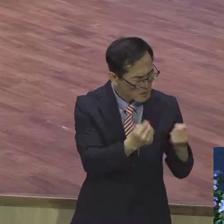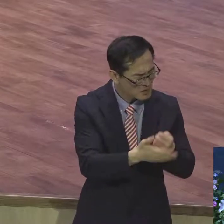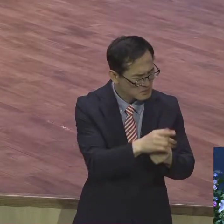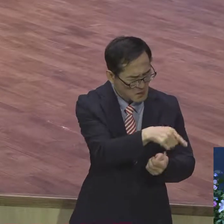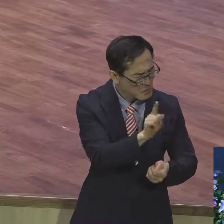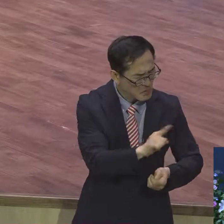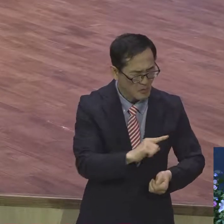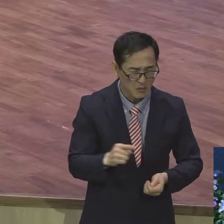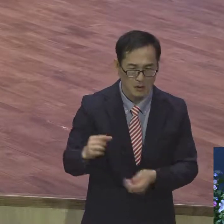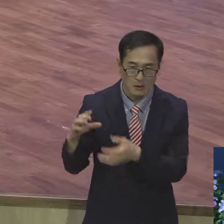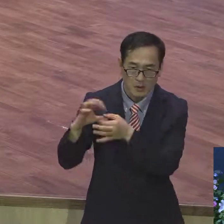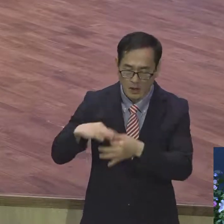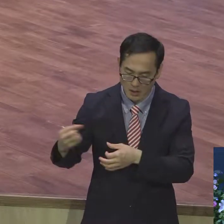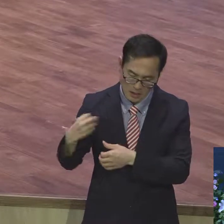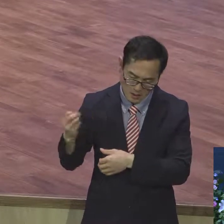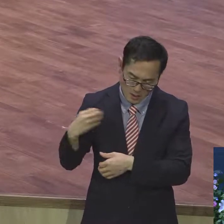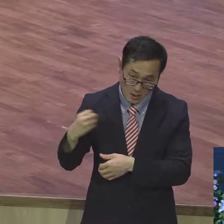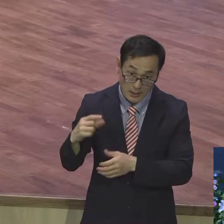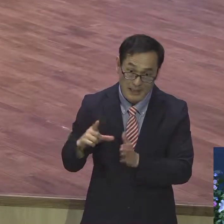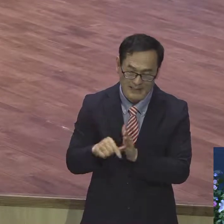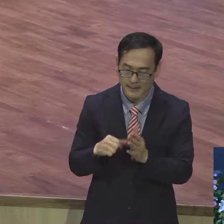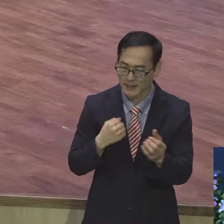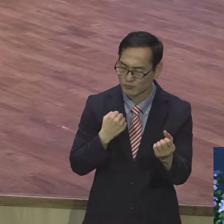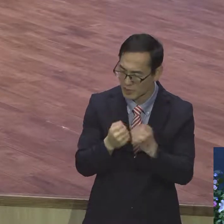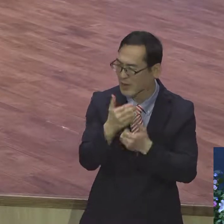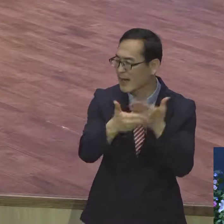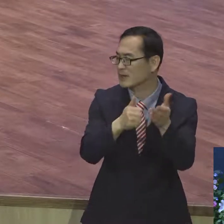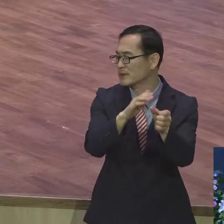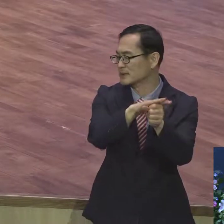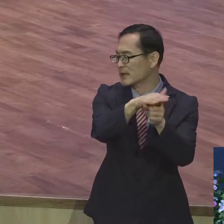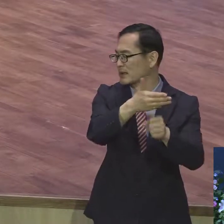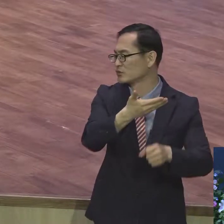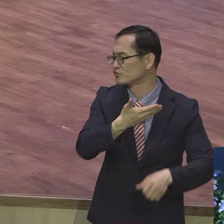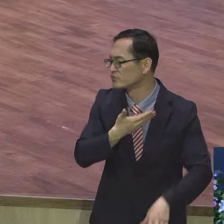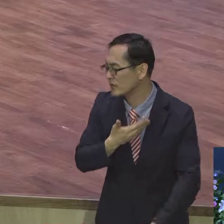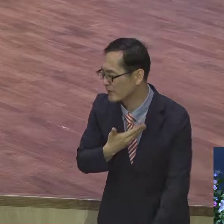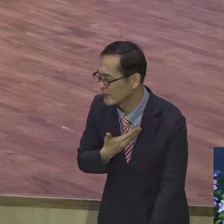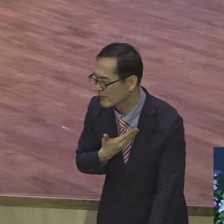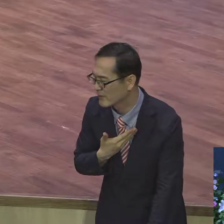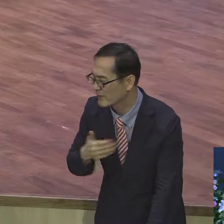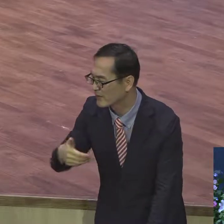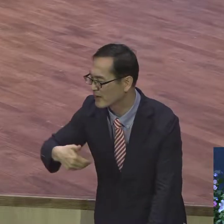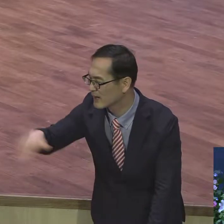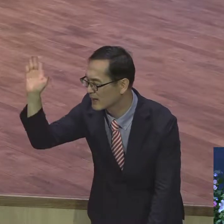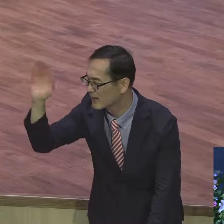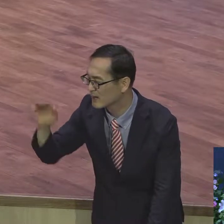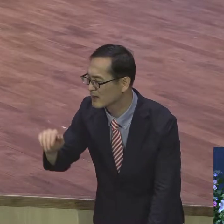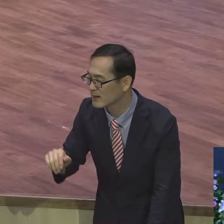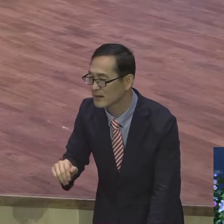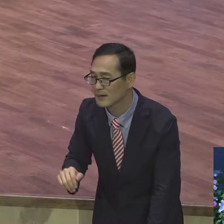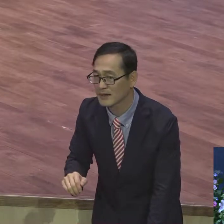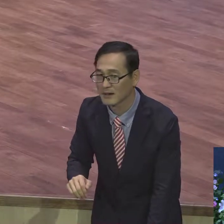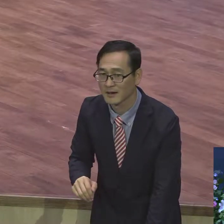때마다 그럼에도 불구하고 주님은 나를 서고 계신다. 아멘.